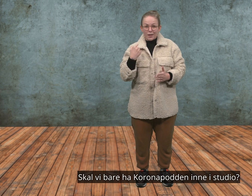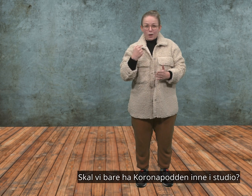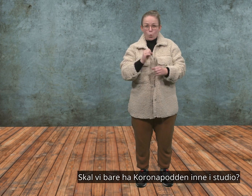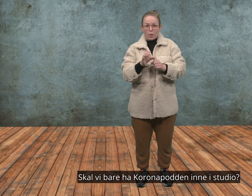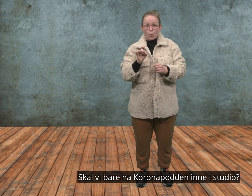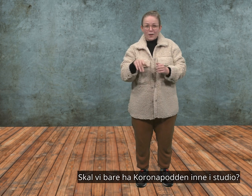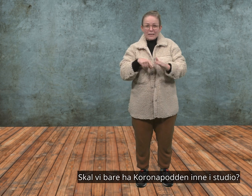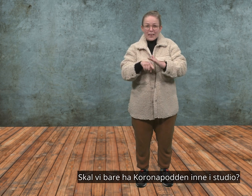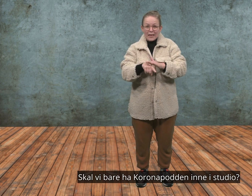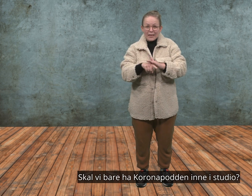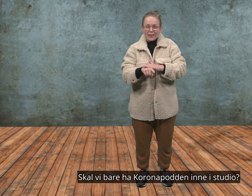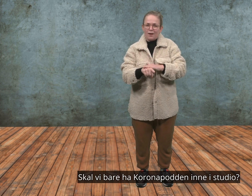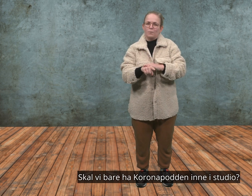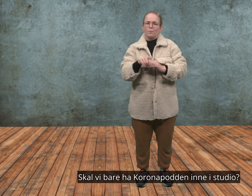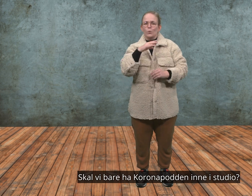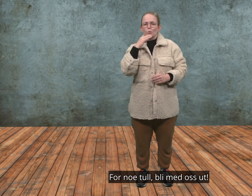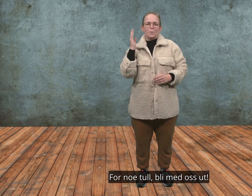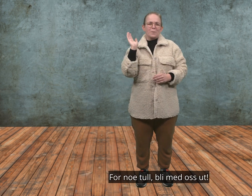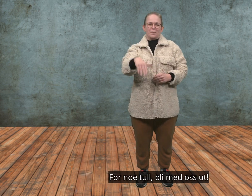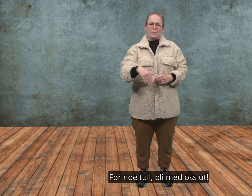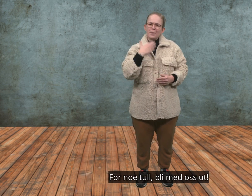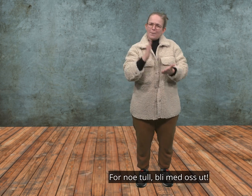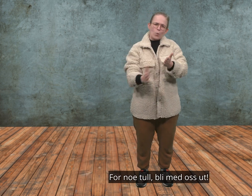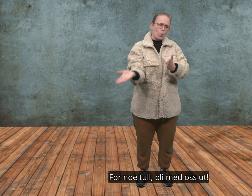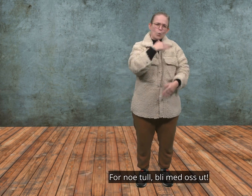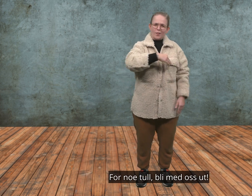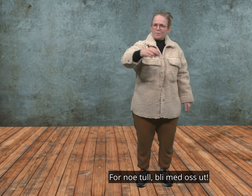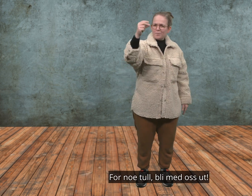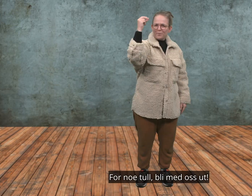Skal vi bare ha koronapodden inne i studio? For noe tull. Bli med oss ut!